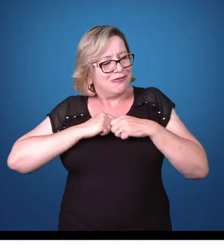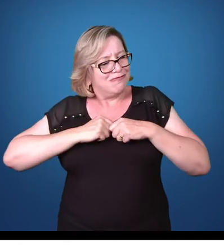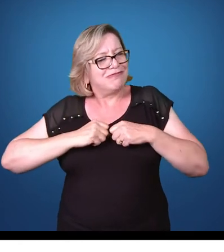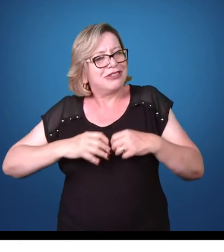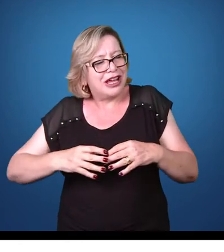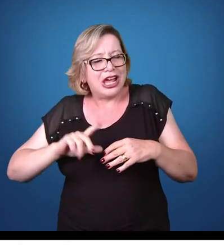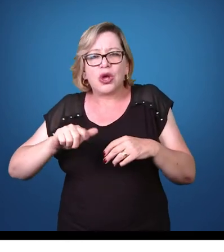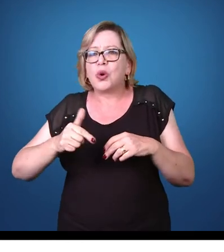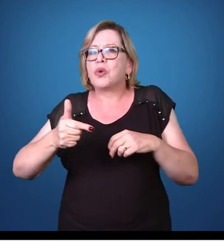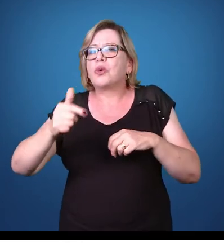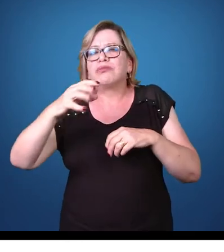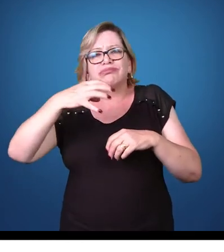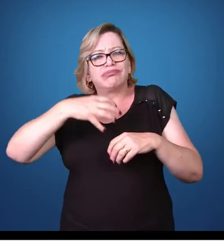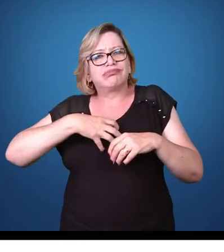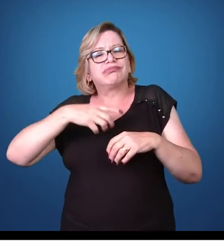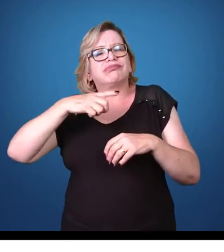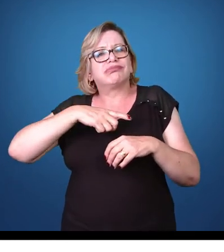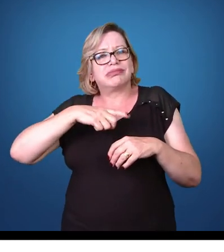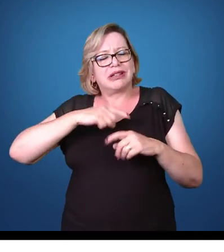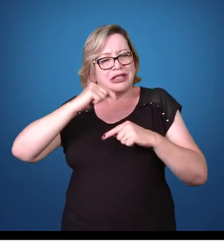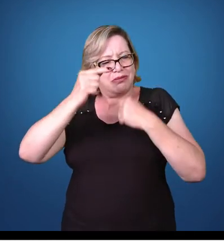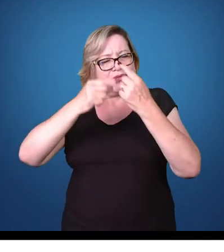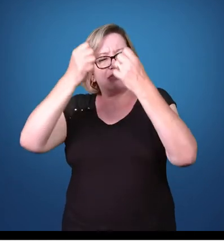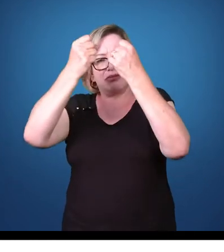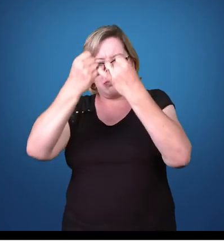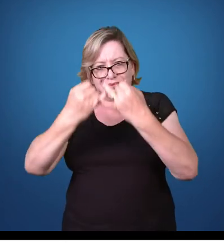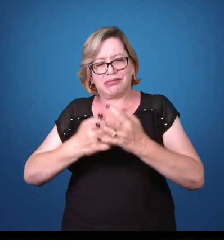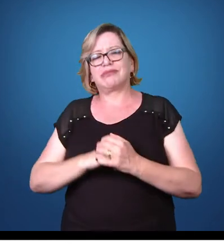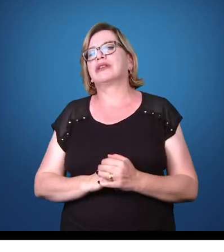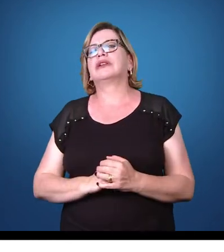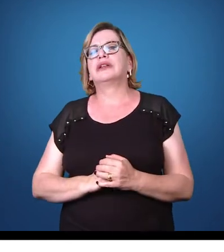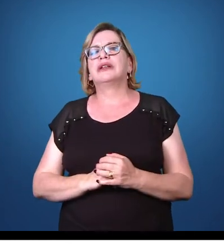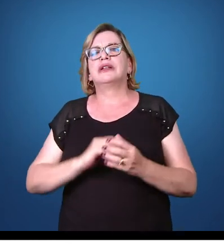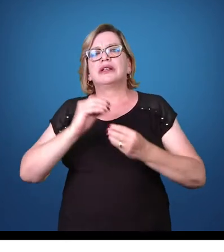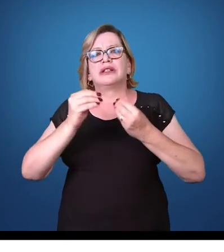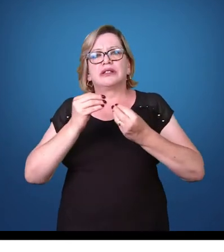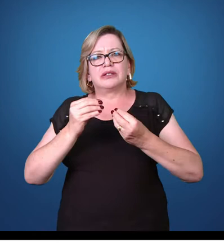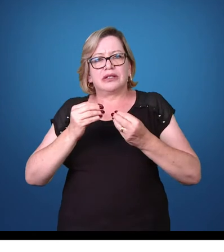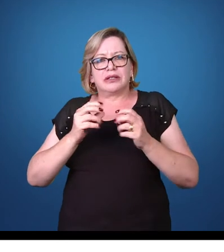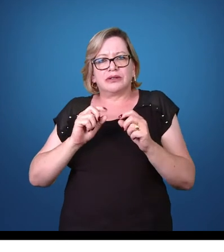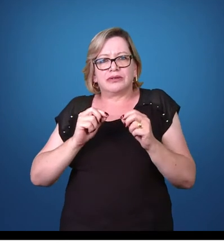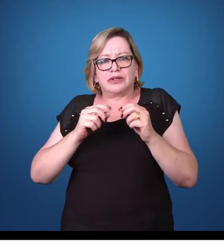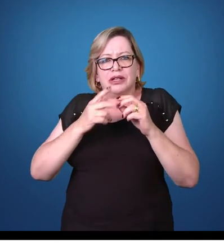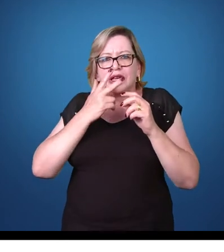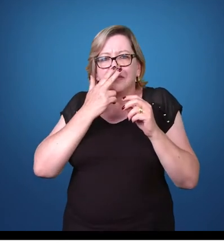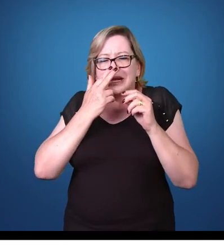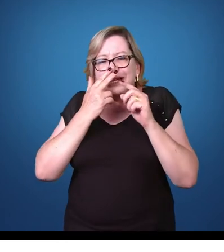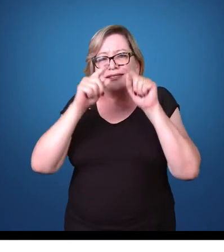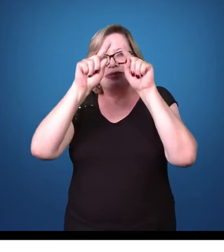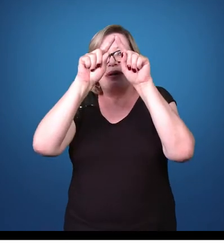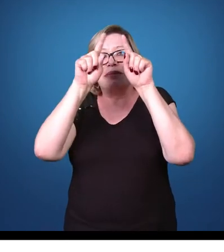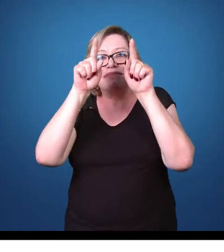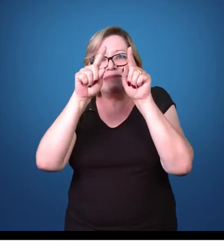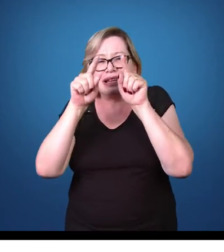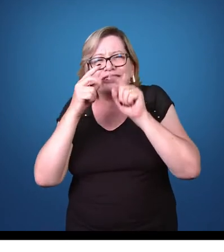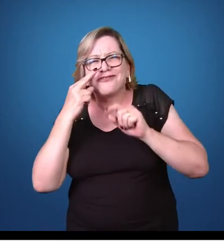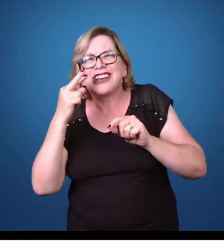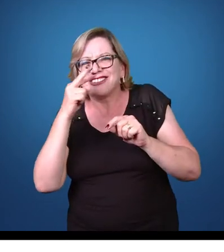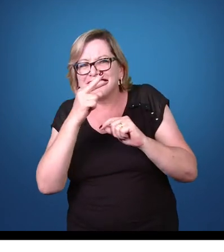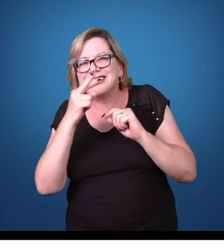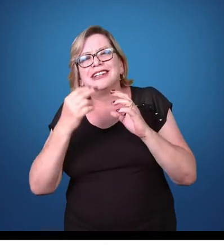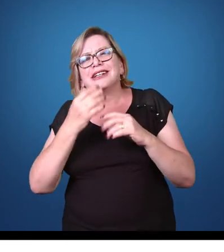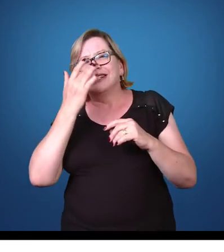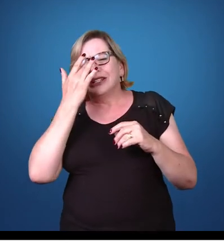diarreia, e outros sintomas que eu vou comentar a seguir. Então, os trofosoítes têm um formato de pera, como vocês estão vendo.